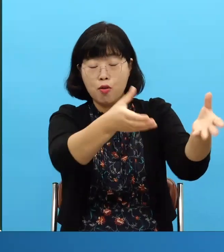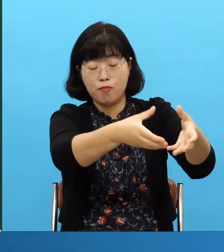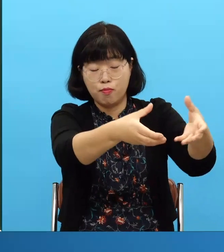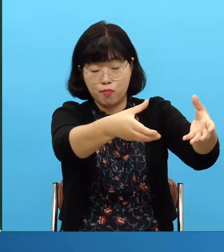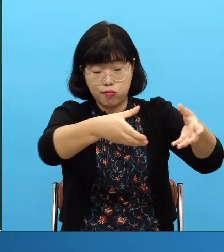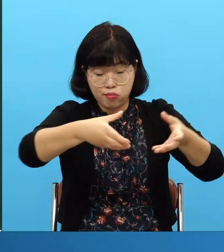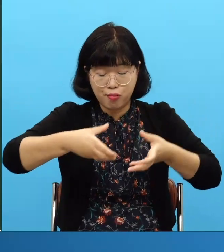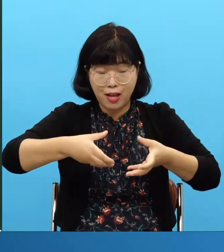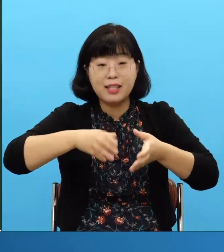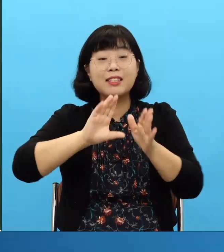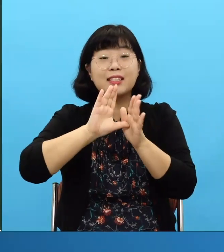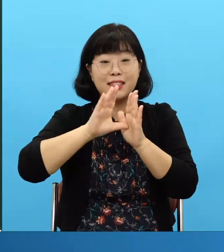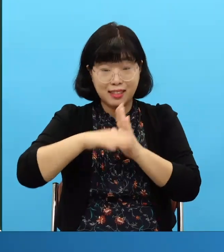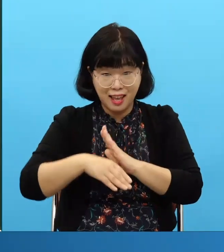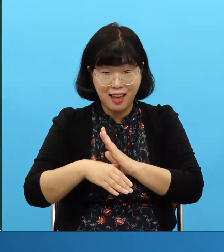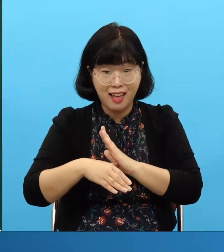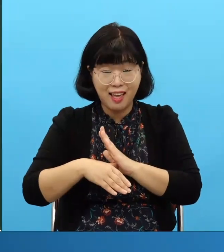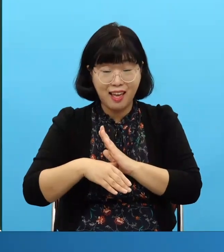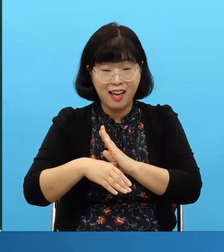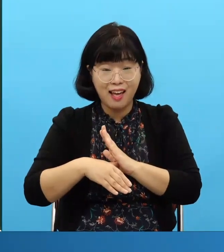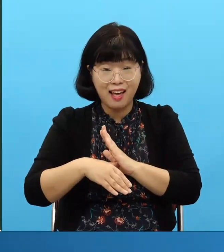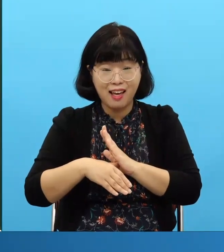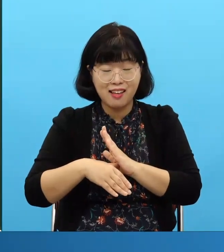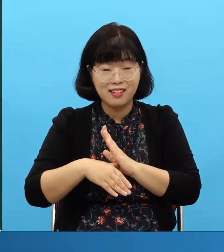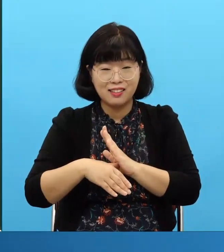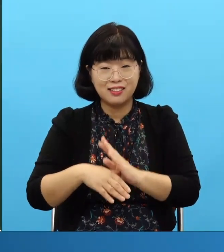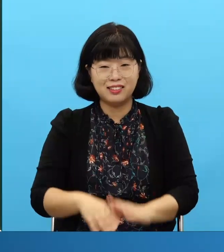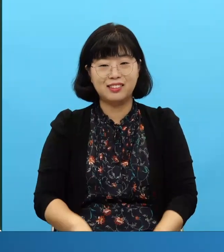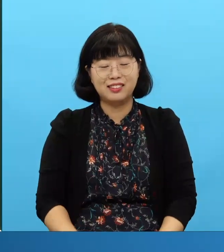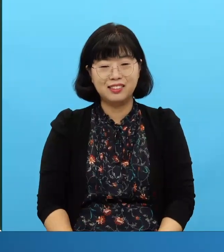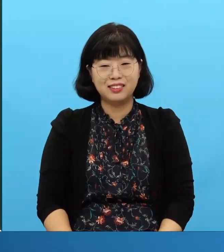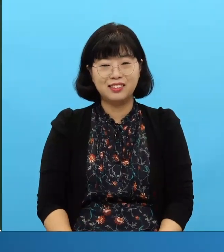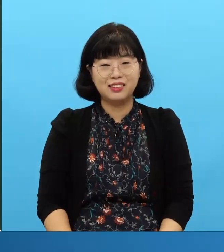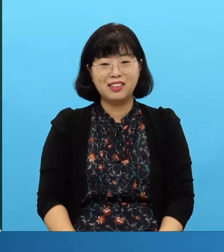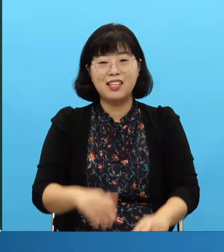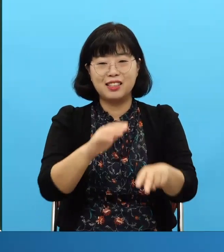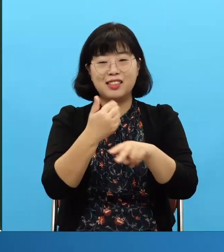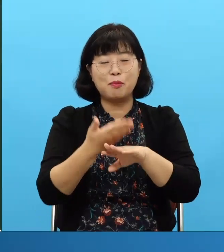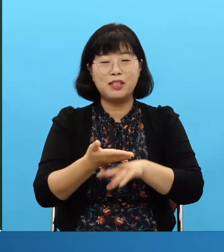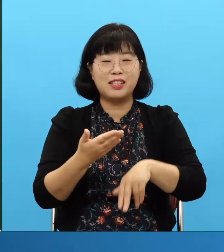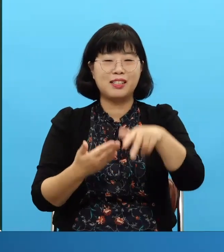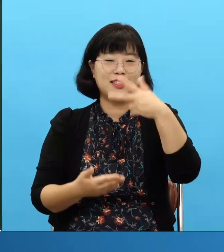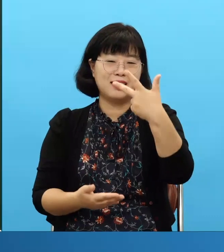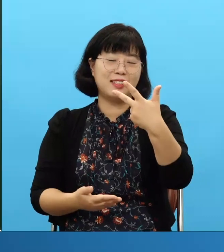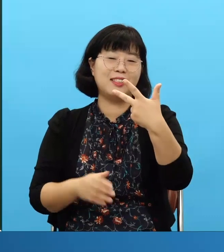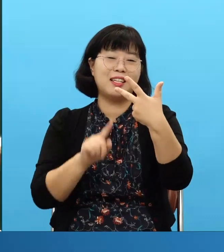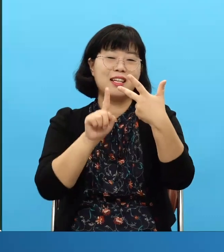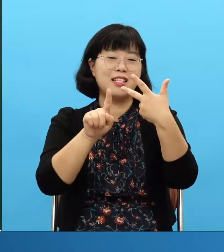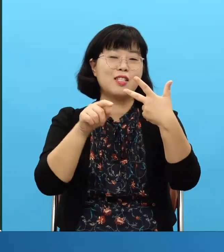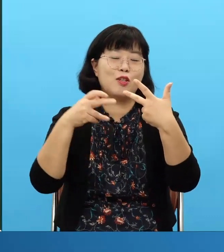¿cuál el futuro que preparó?